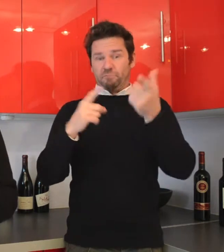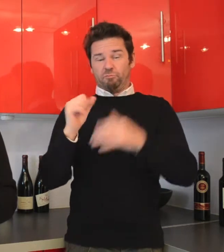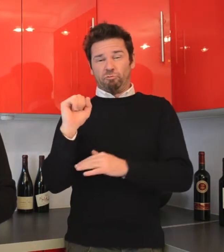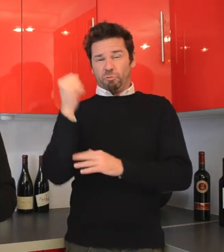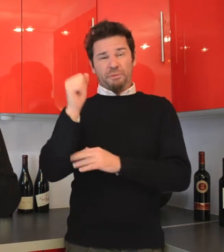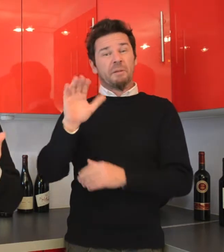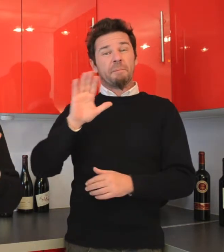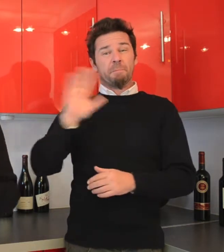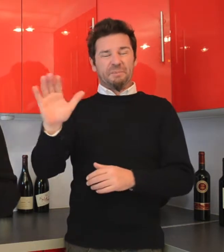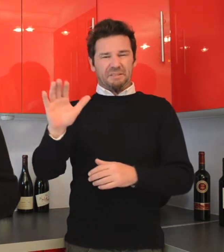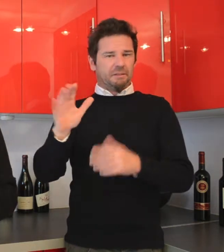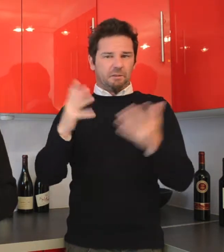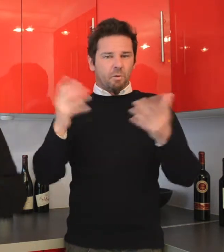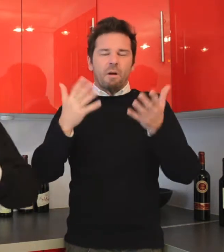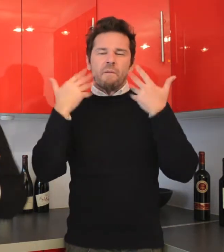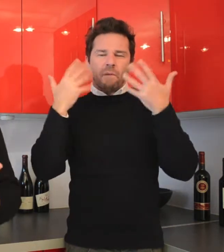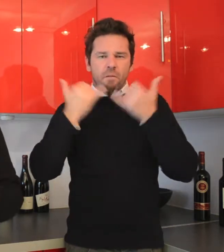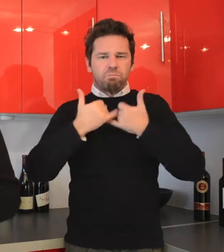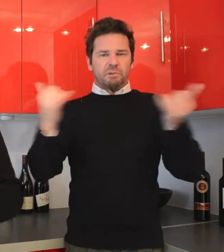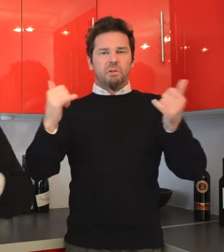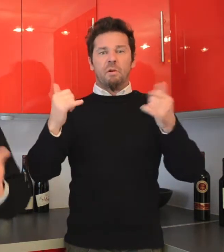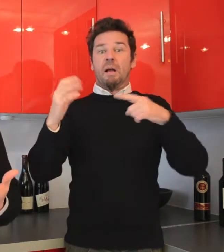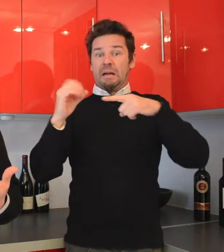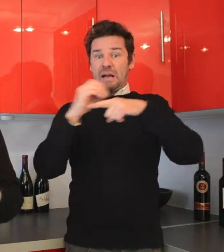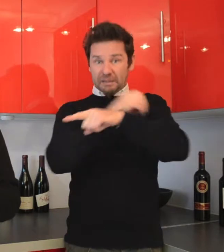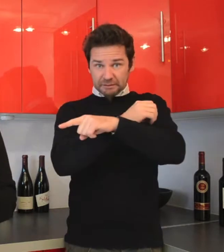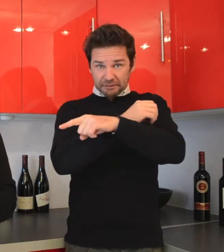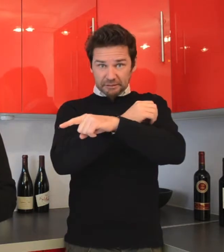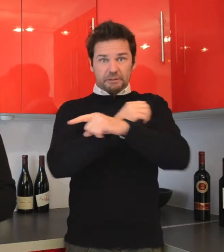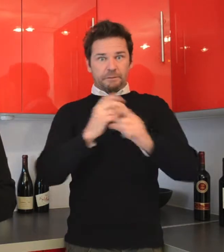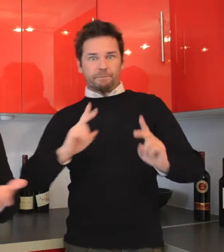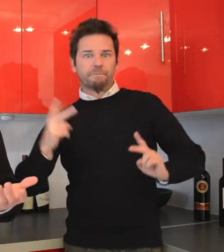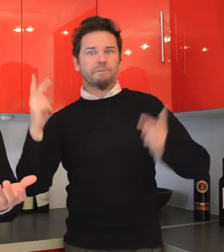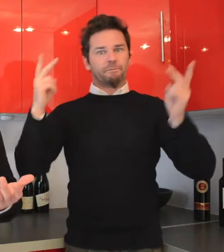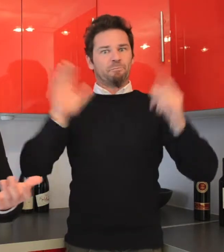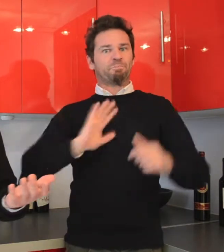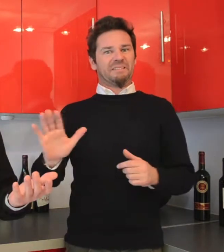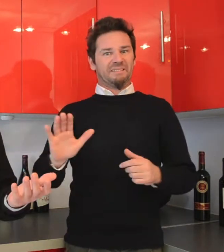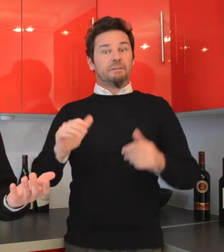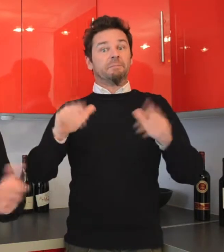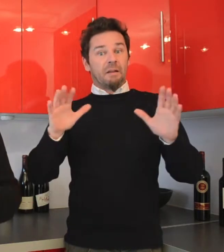être très porté sur la fraîcheur, sur l'acidité, sur la diversité. Mais on va déguster, on verra bien.